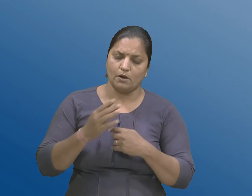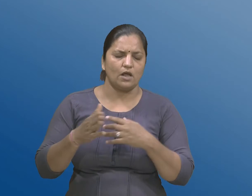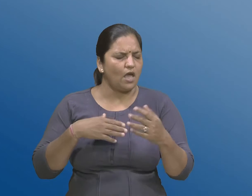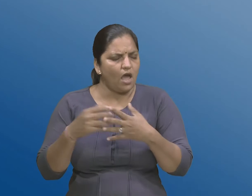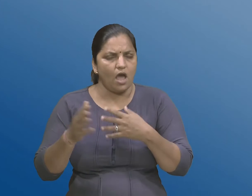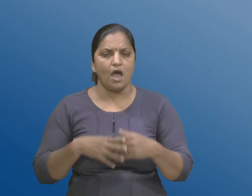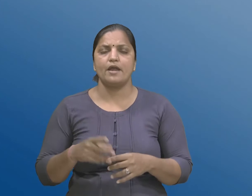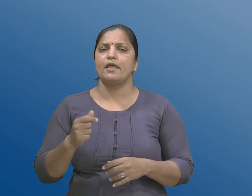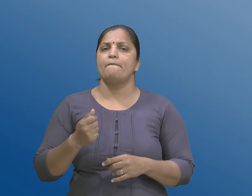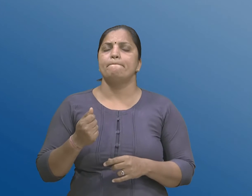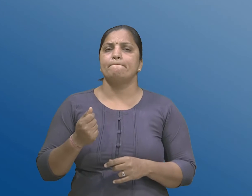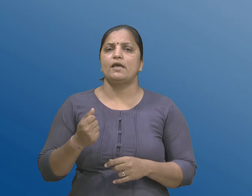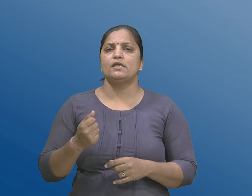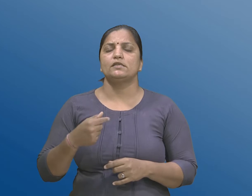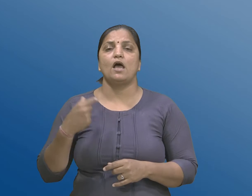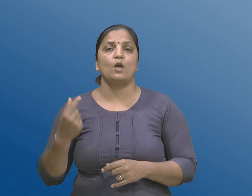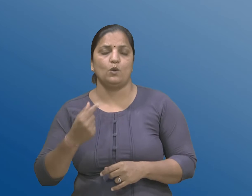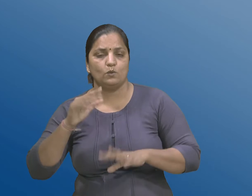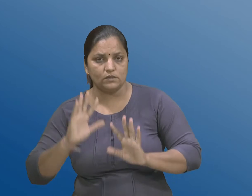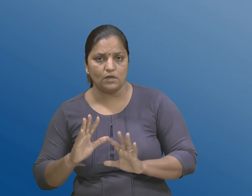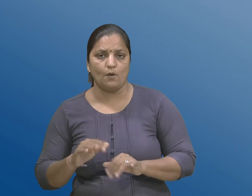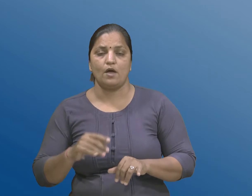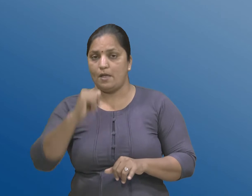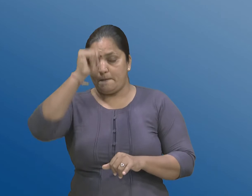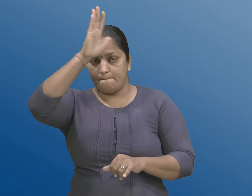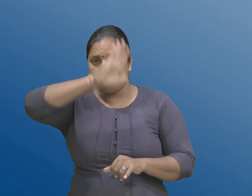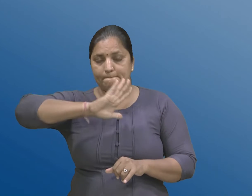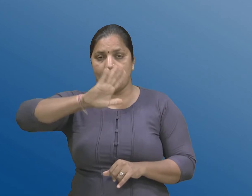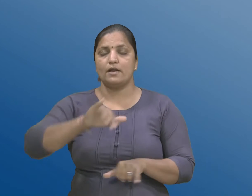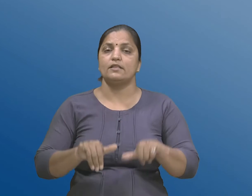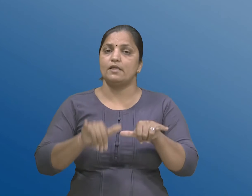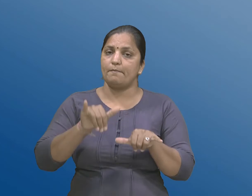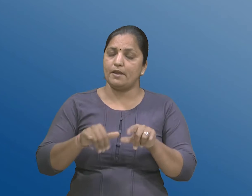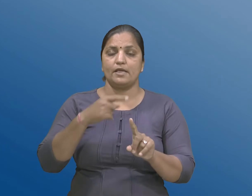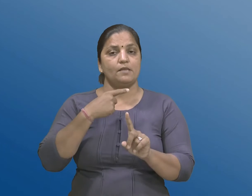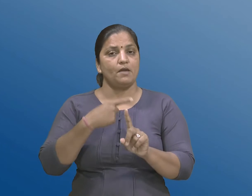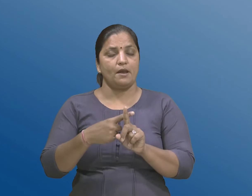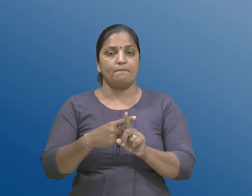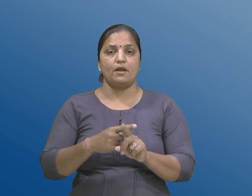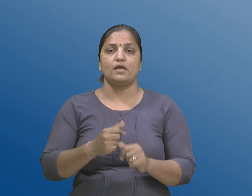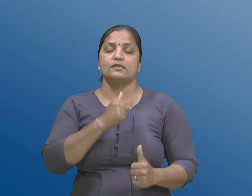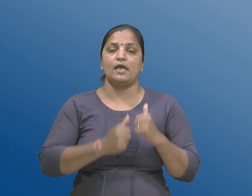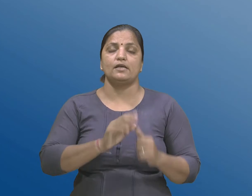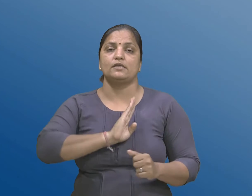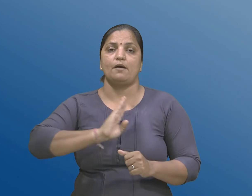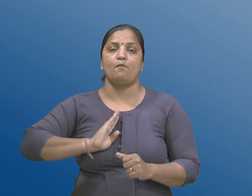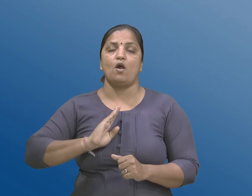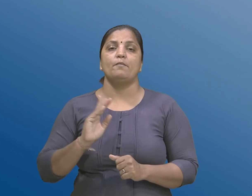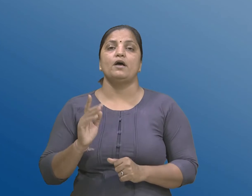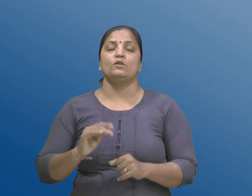खर्च भारतना नियंत्रक अने महालेखा परिक्षक ने राज्य निधीना नाना मा थी चुकववा